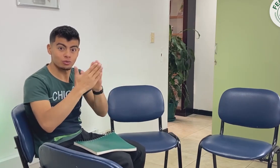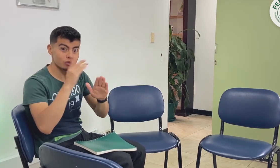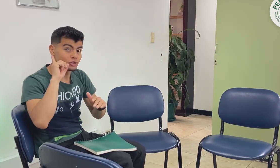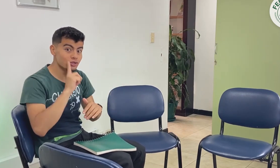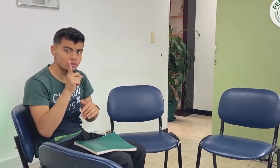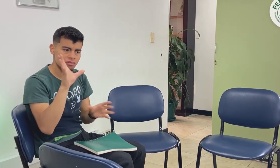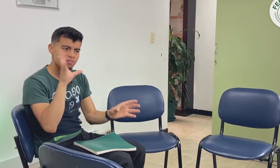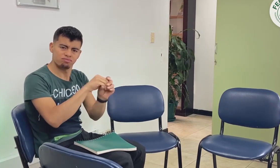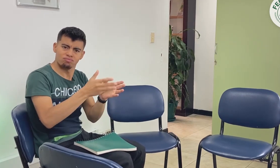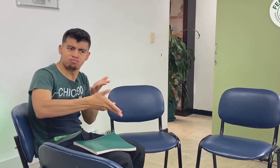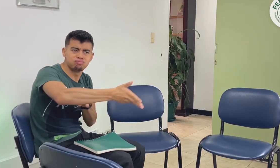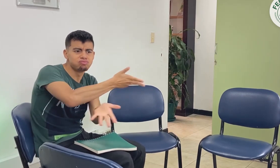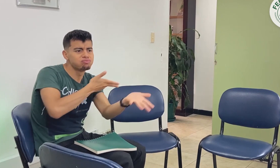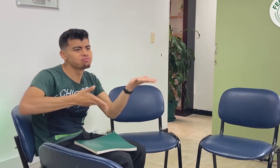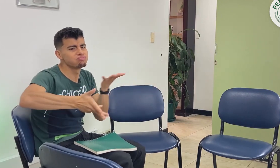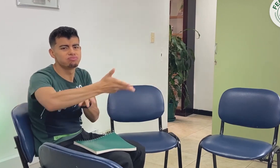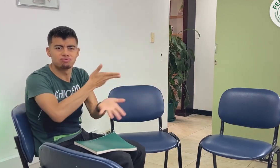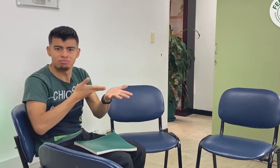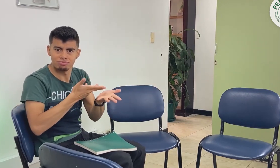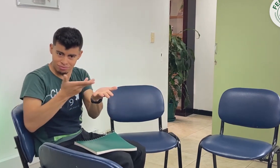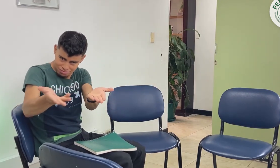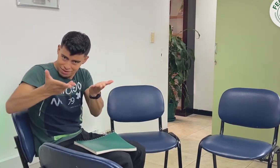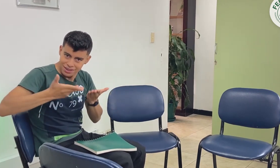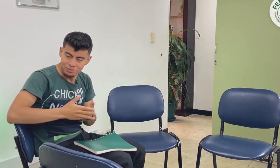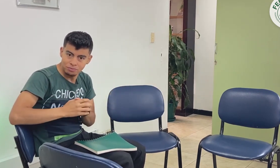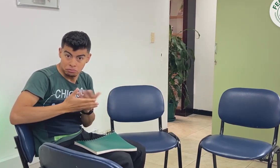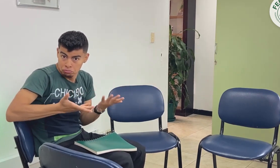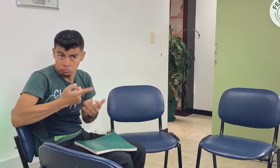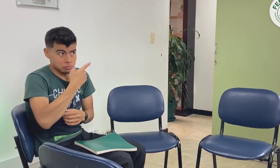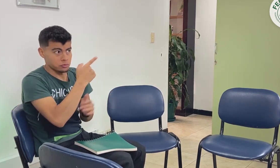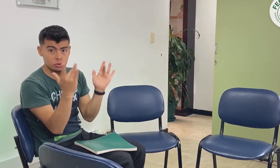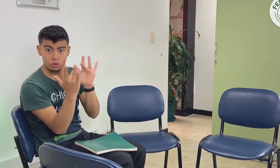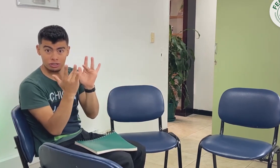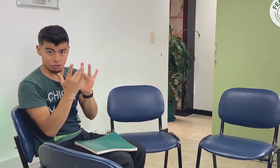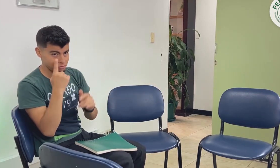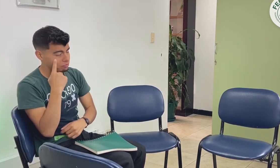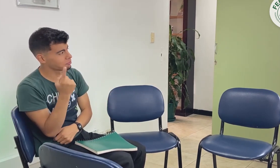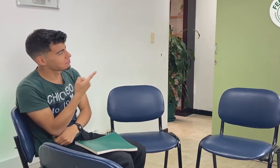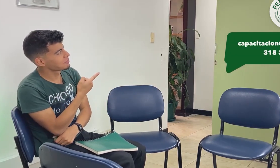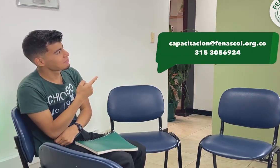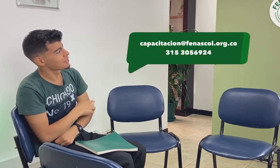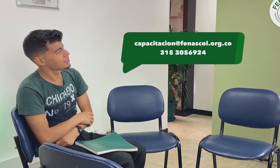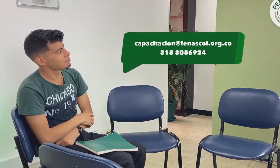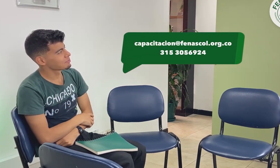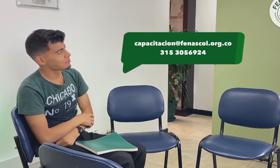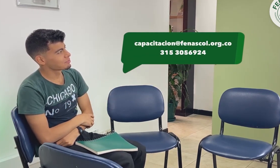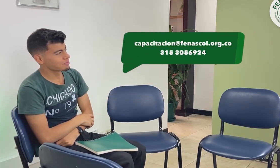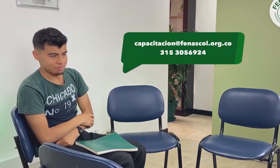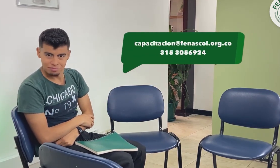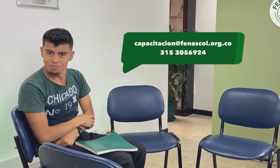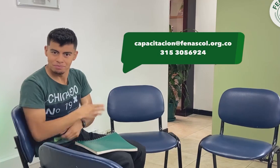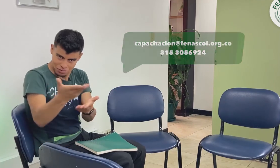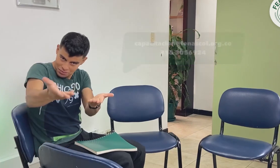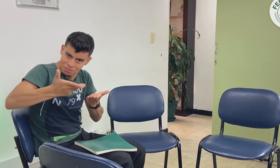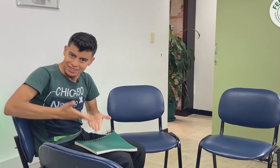comunidad sorda ¡Vamos! Si quieres contactarnos, comunícate a nuestros canales de atención Eres bienvenido